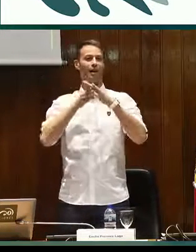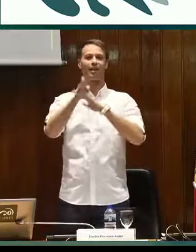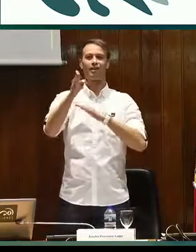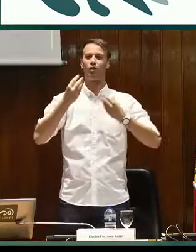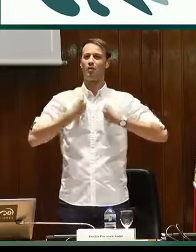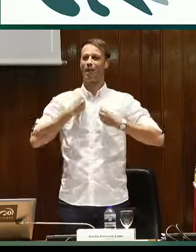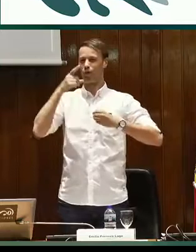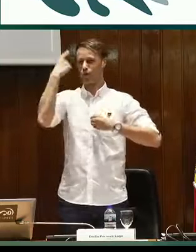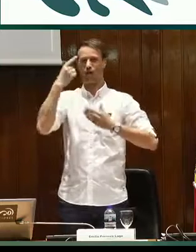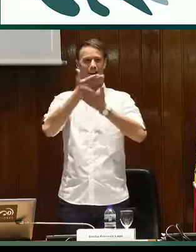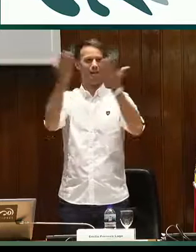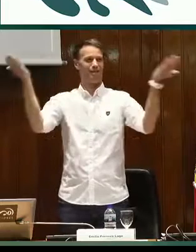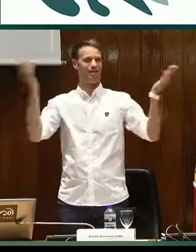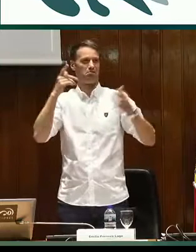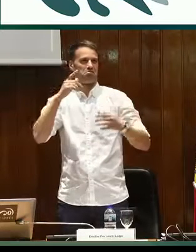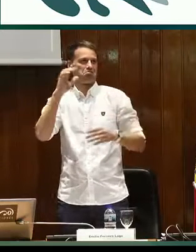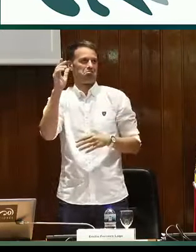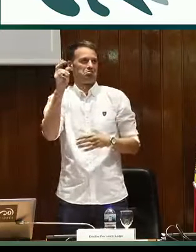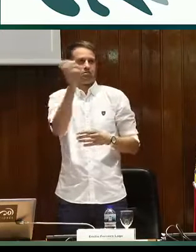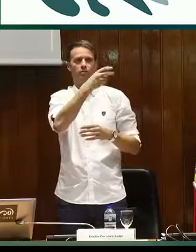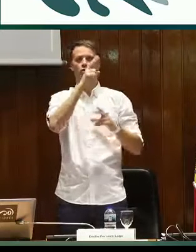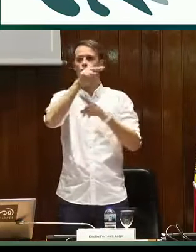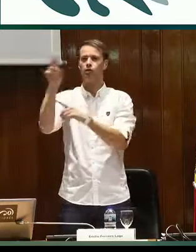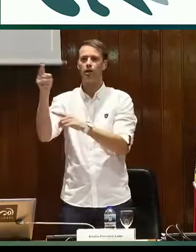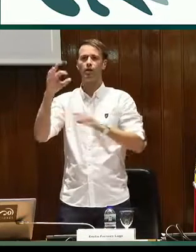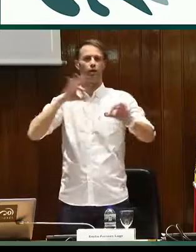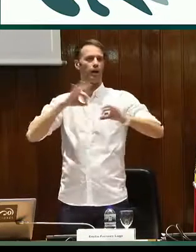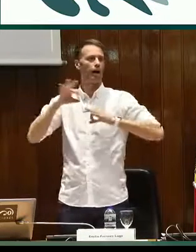La Declaración Universal de Derechos Humanos,